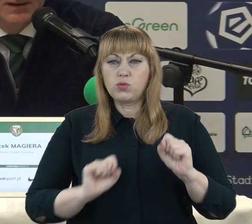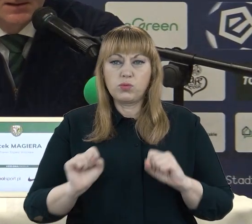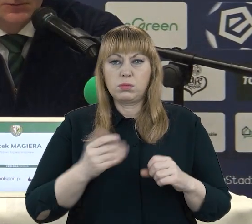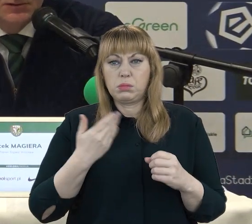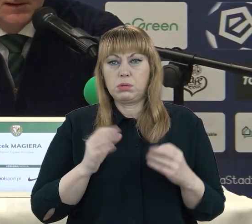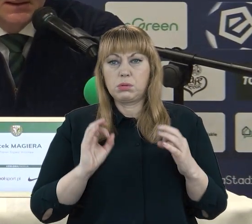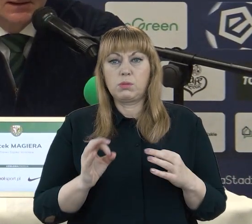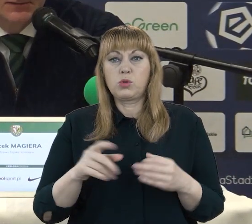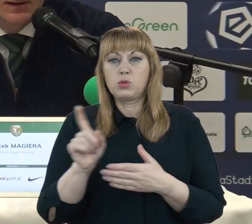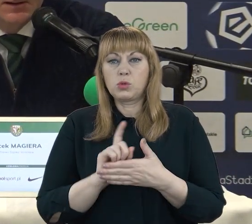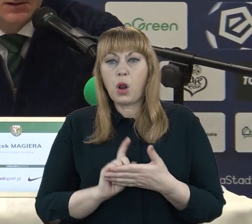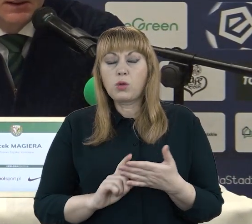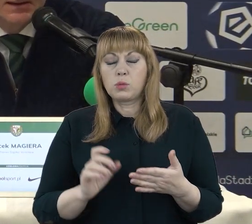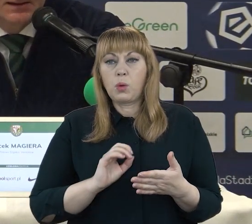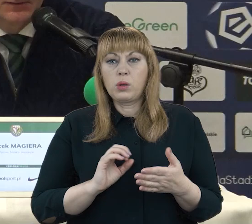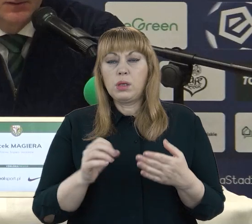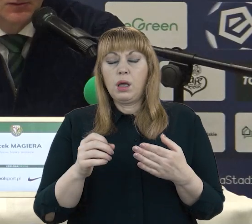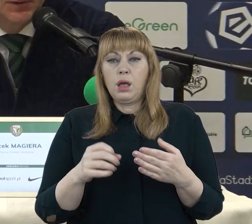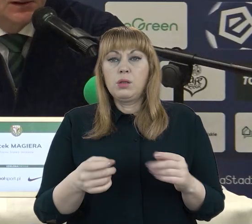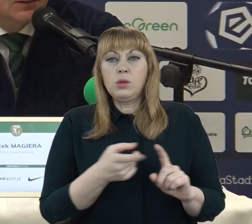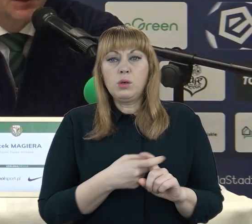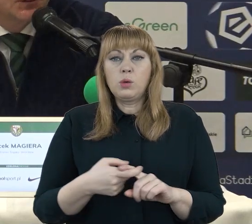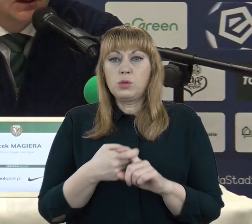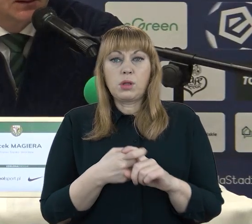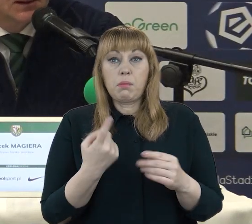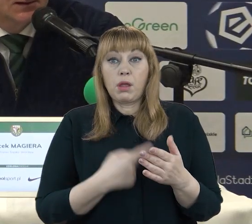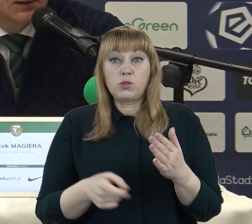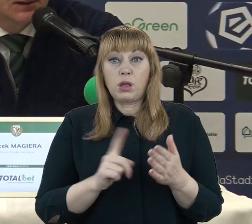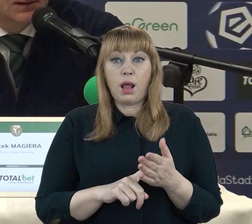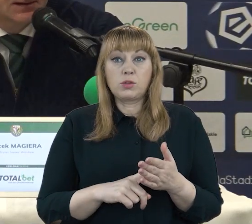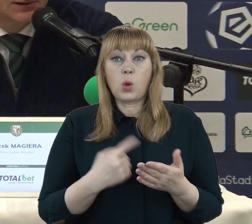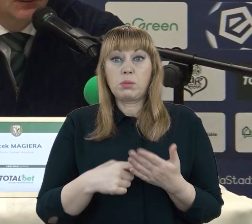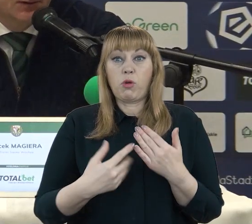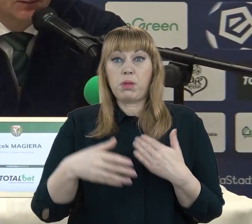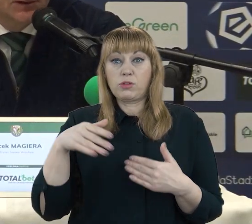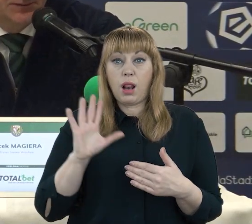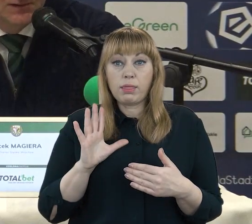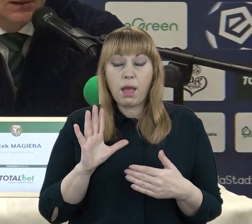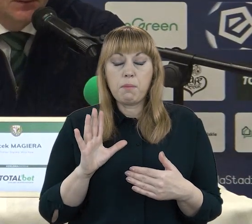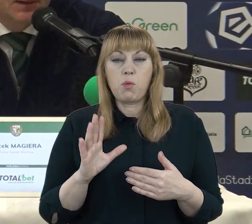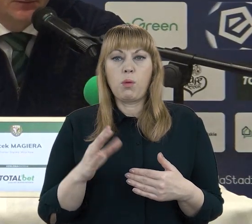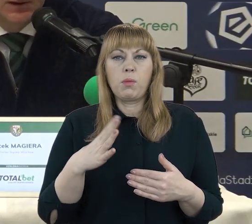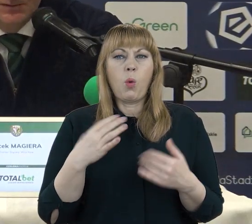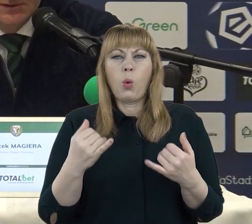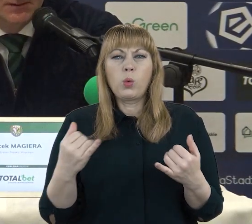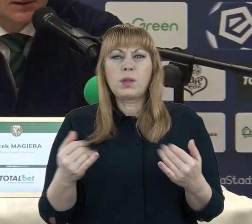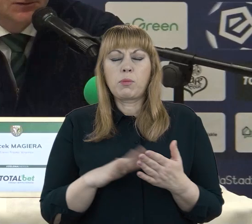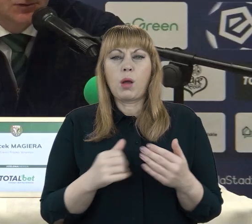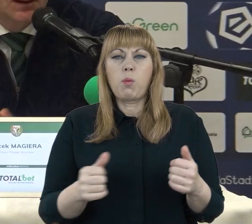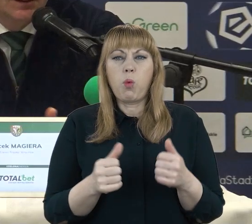Zespół Śląska znalazł się w takiej sytuacji, jak w tym roku pierwszy raz o pięciu latach, gdzie grał na trzech frontach, można powiedzieć. Co prawda, Pucharze Polski bardzo krótko, ale